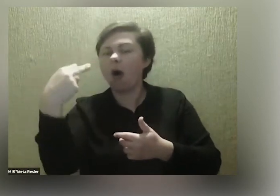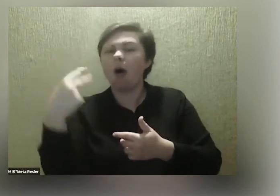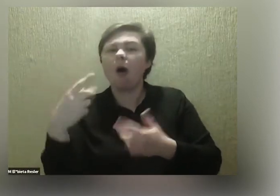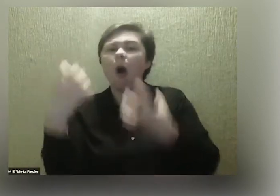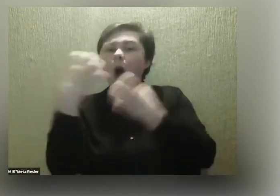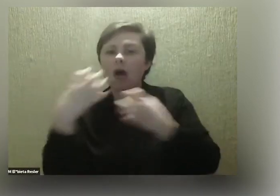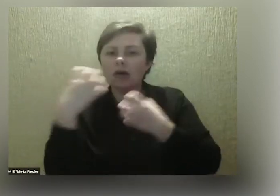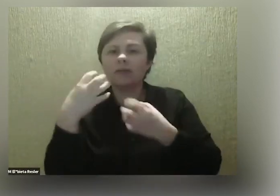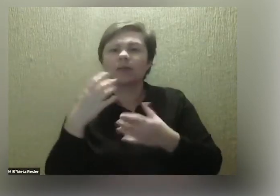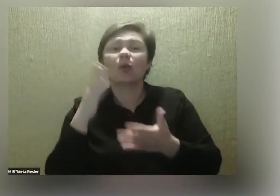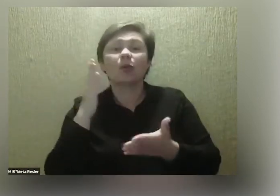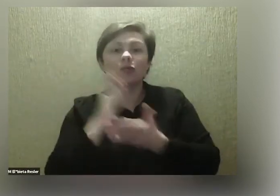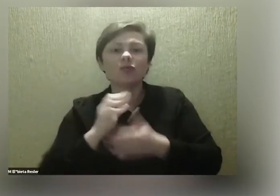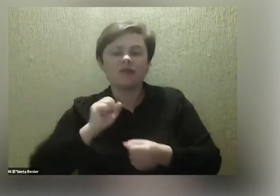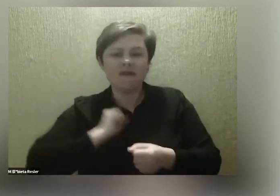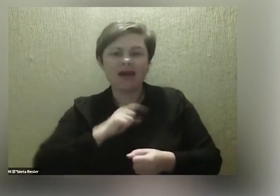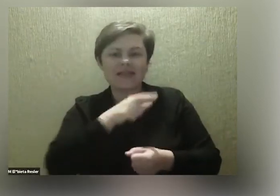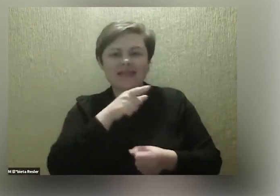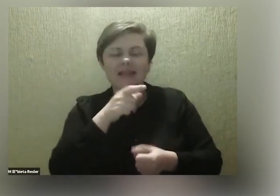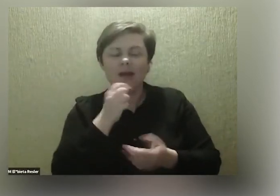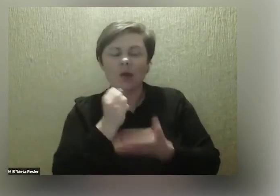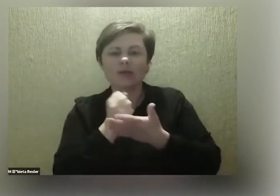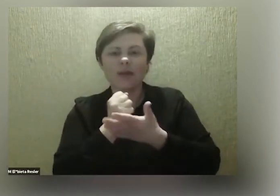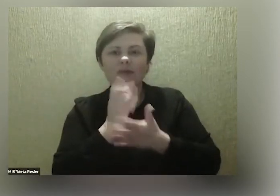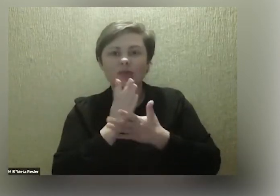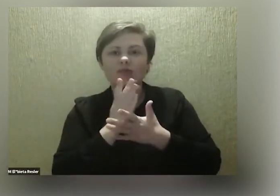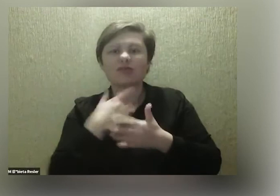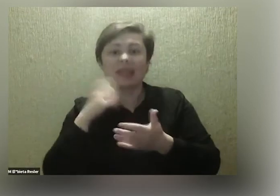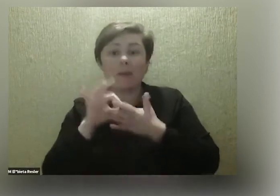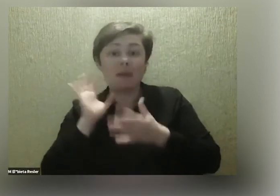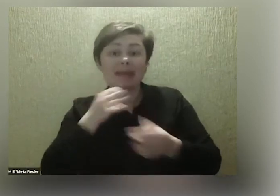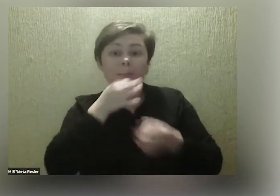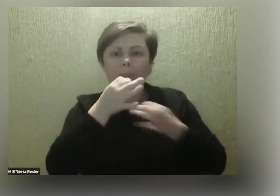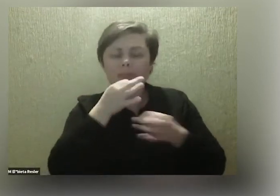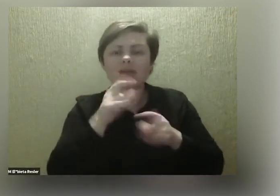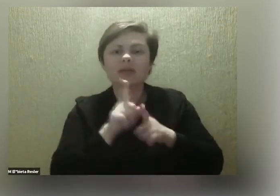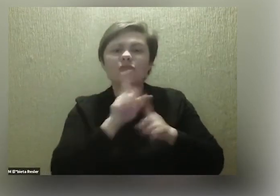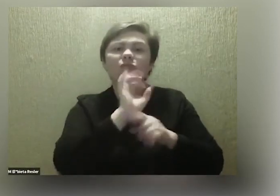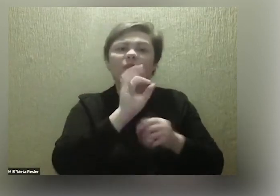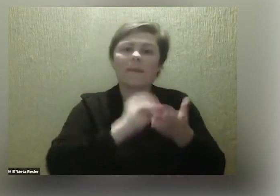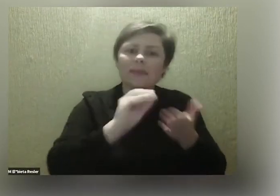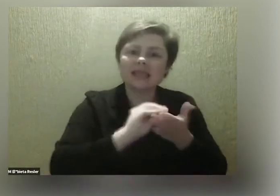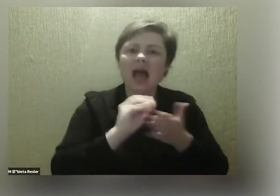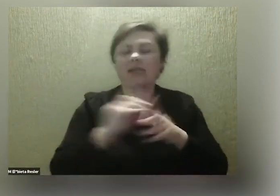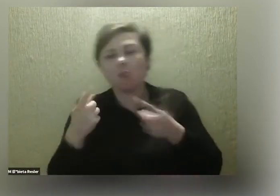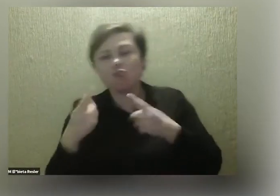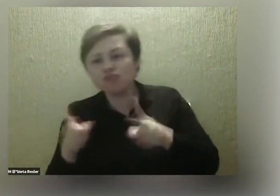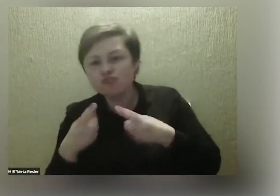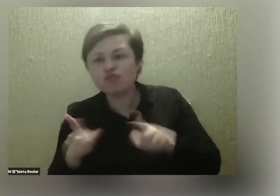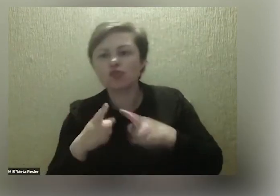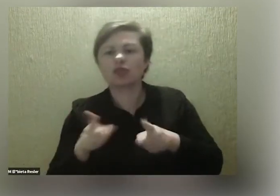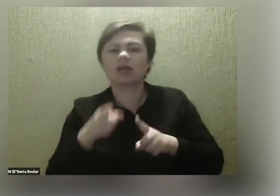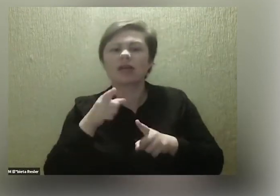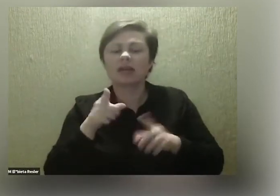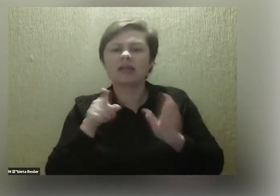Fajnie, że już się wyłaniają te wątki, o które za chwilę będę pytać i pisanie i muzyka w waszym życiu, bo to coś jest